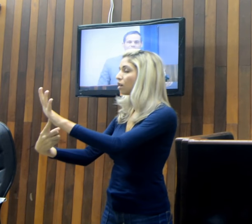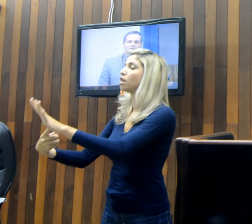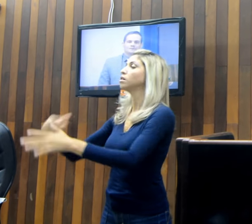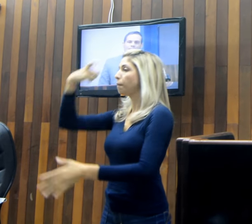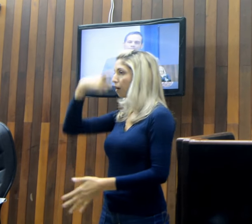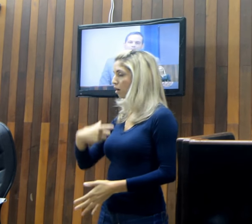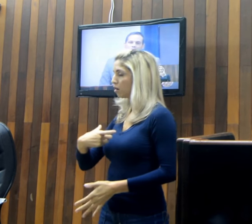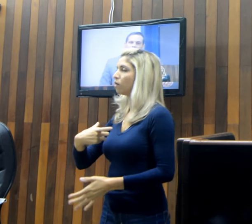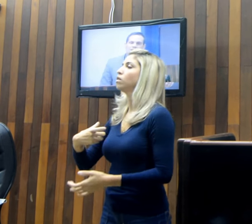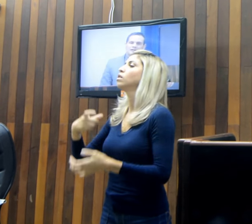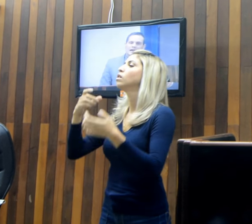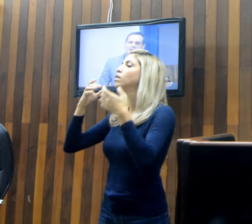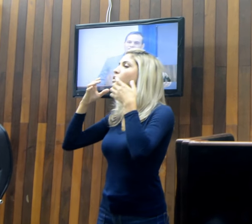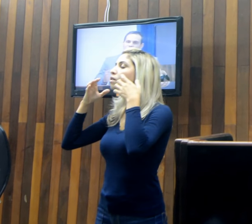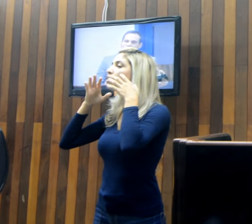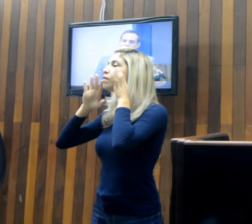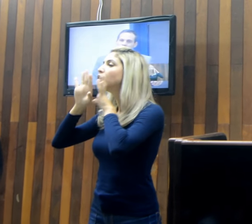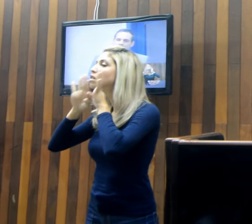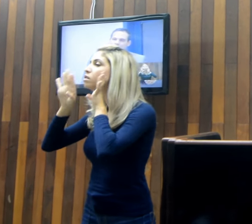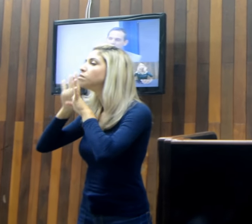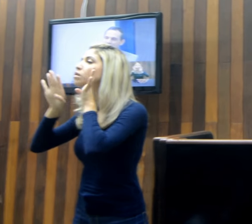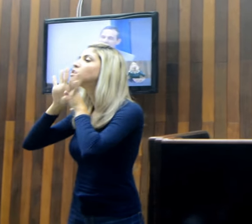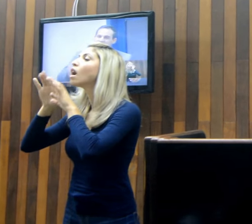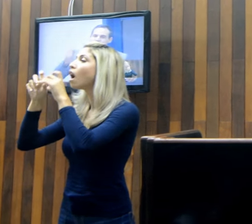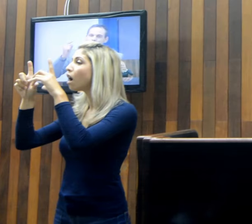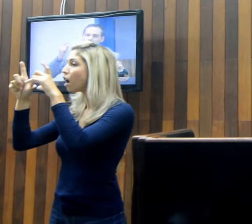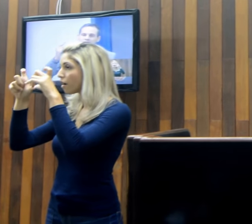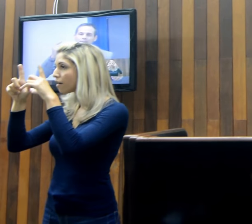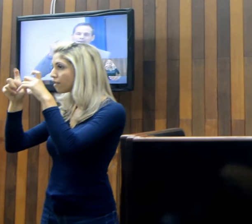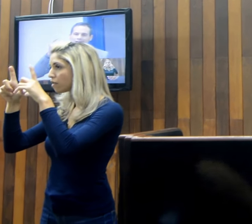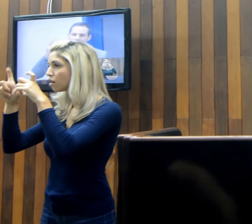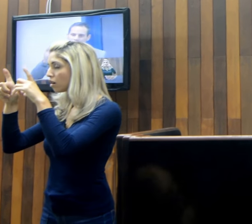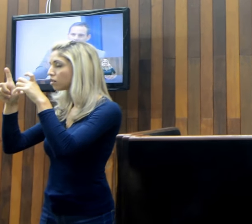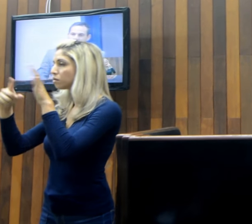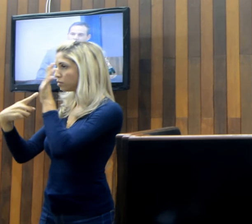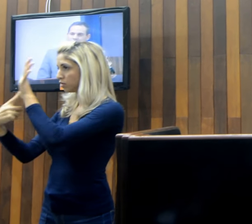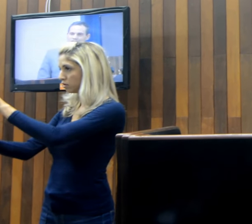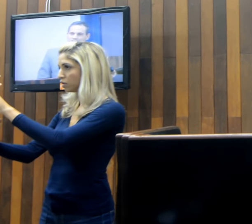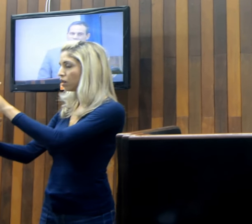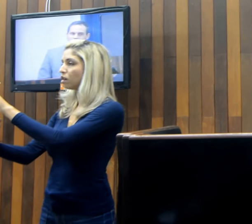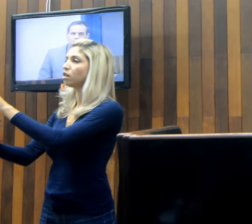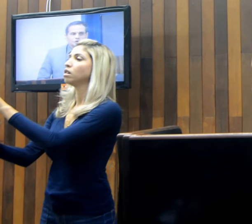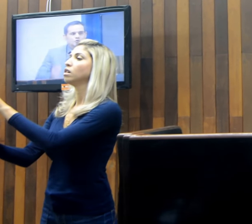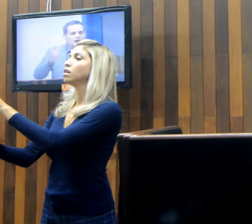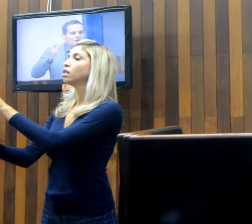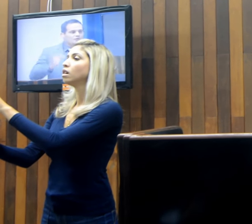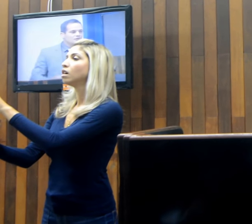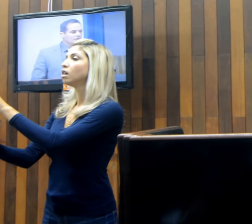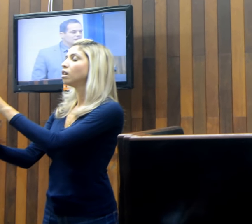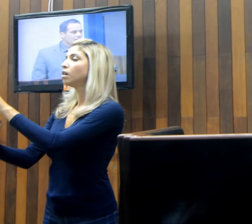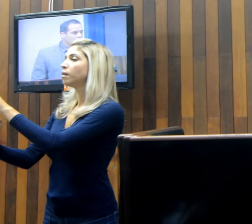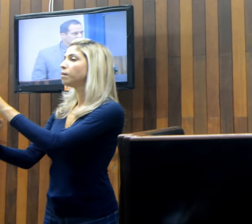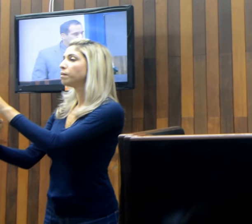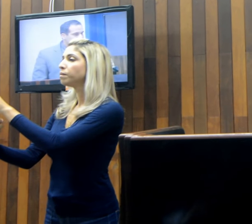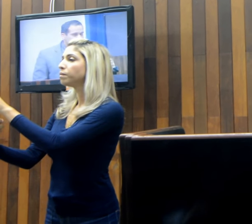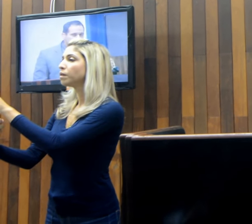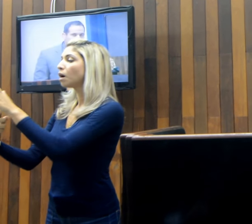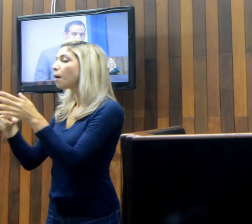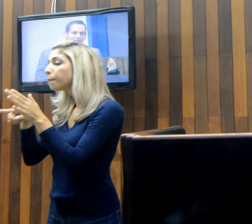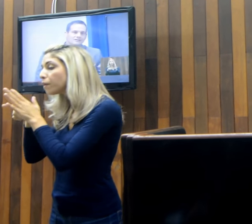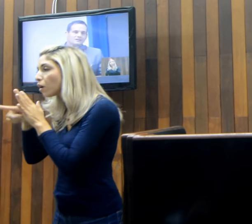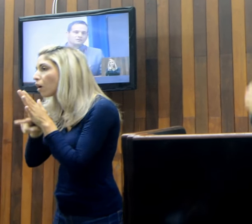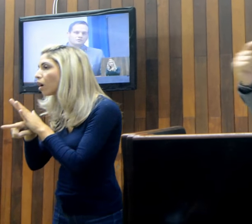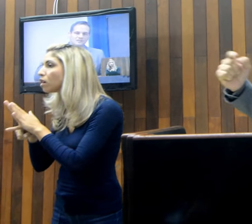a foto de uma investidura em branco, no qual eu fui na